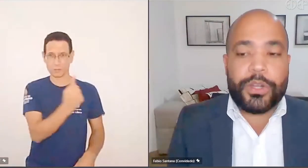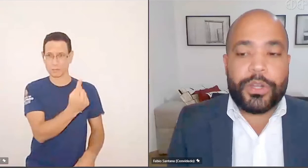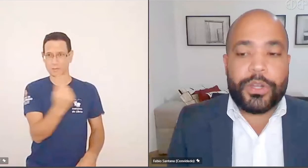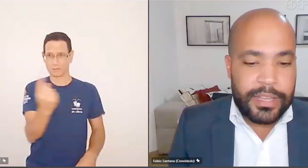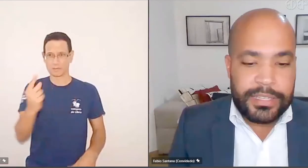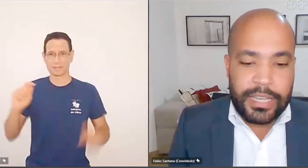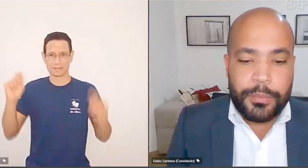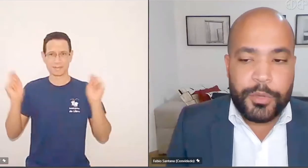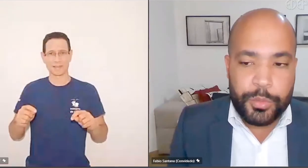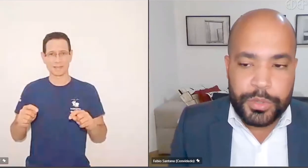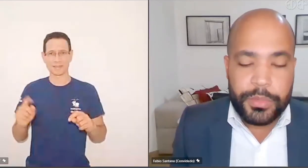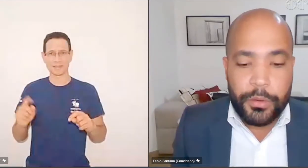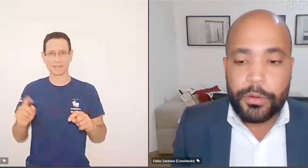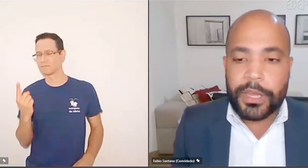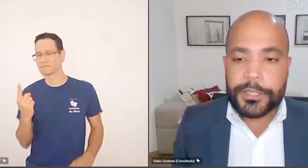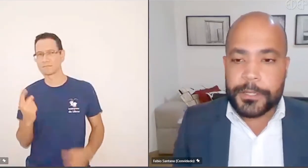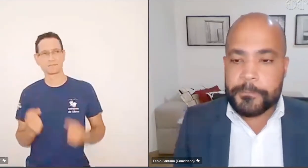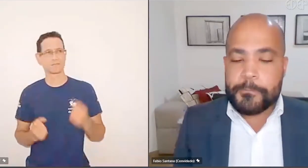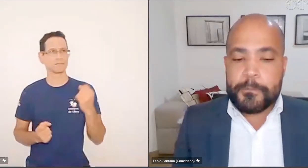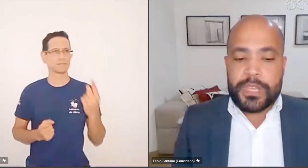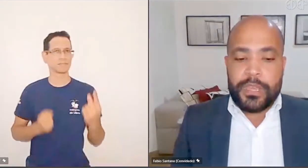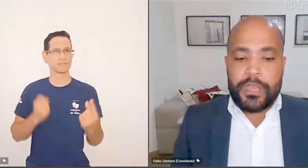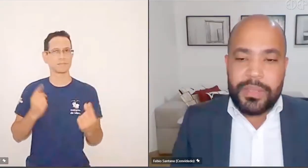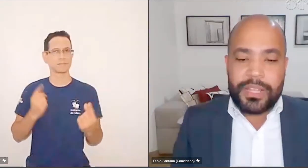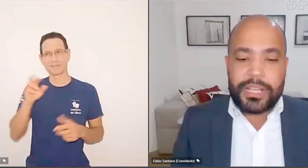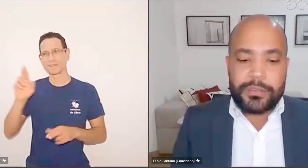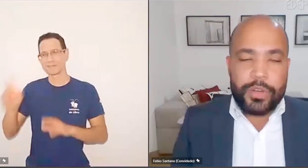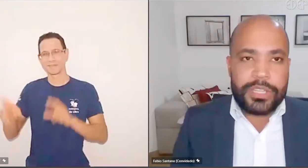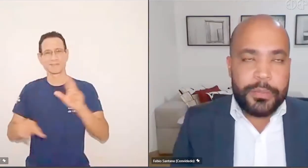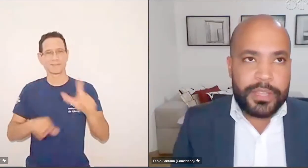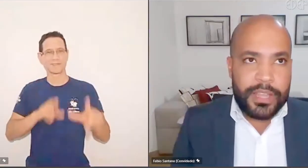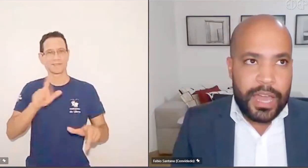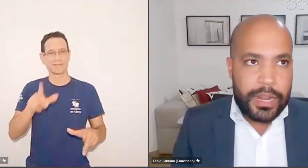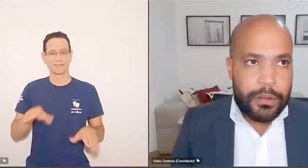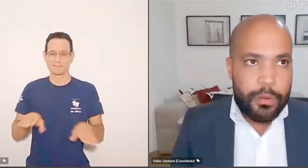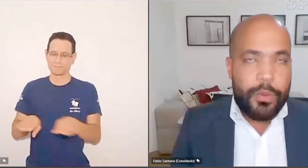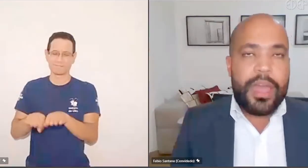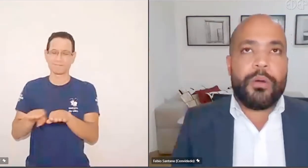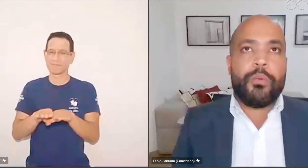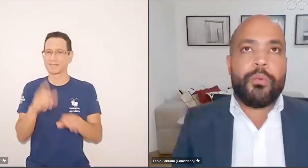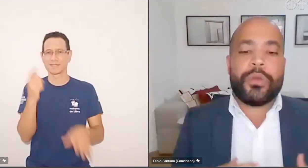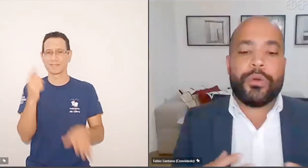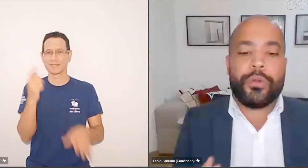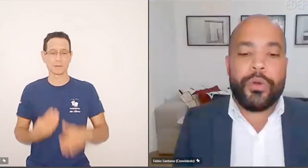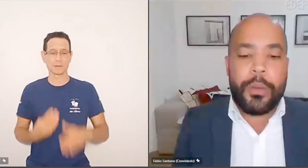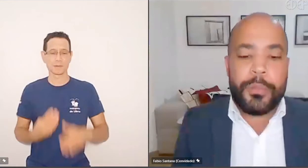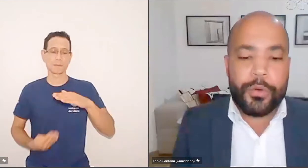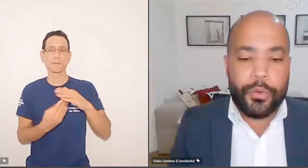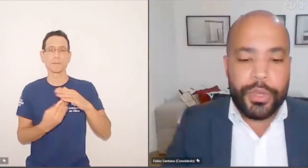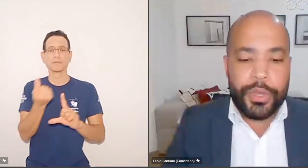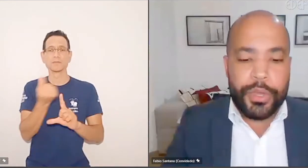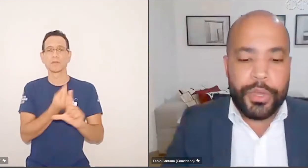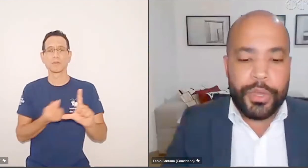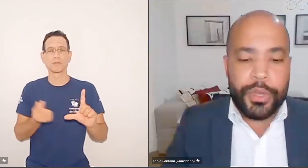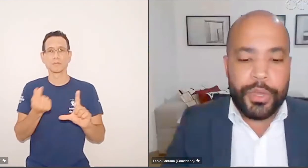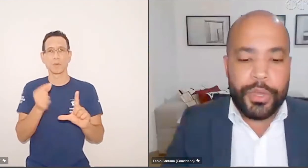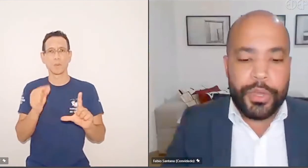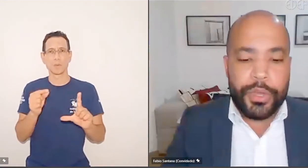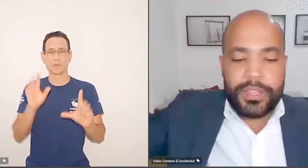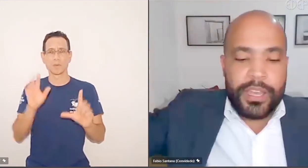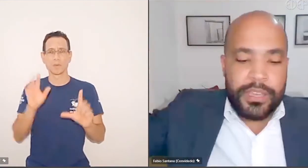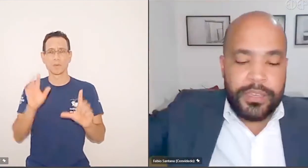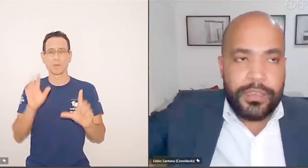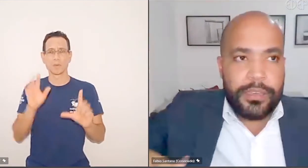está violando certamente o princípio da igualdade, né? Então, a limitação orçamentária não é um aspecto econômico e